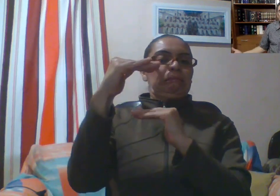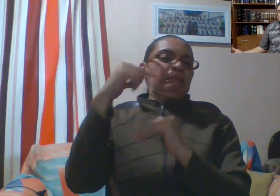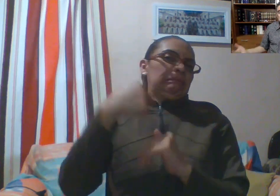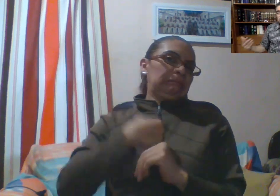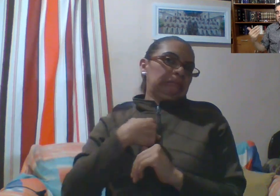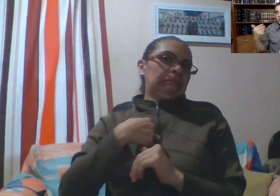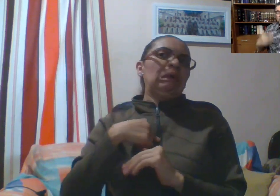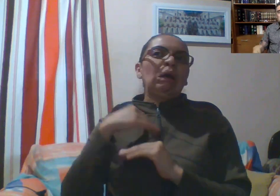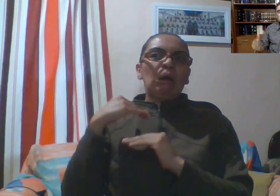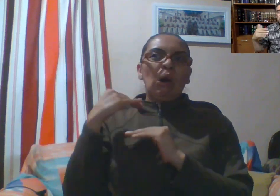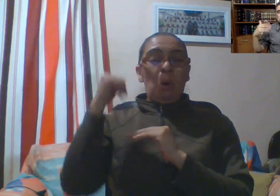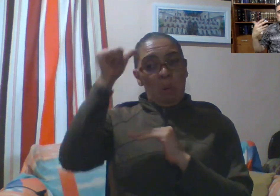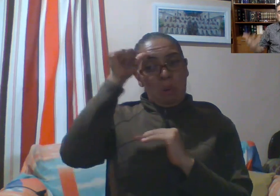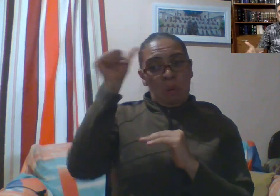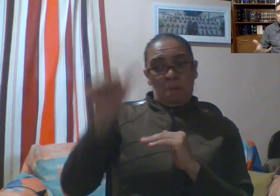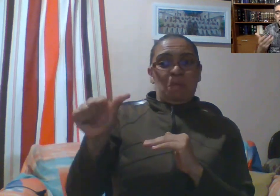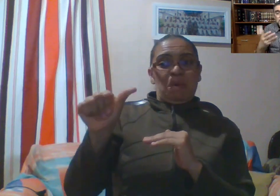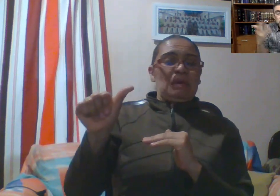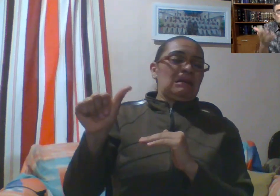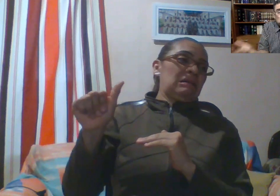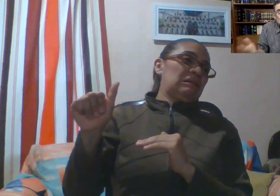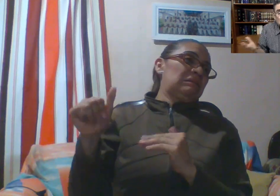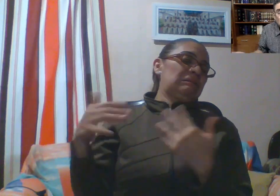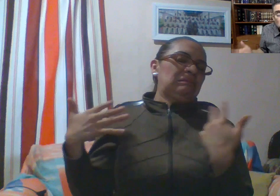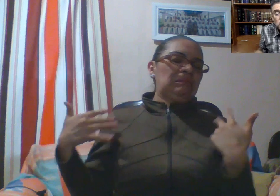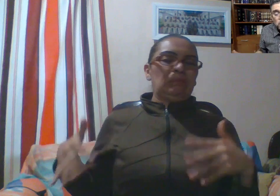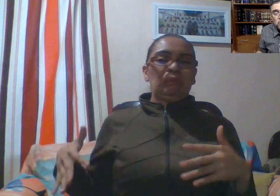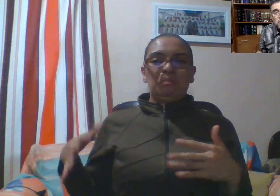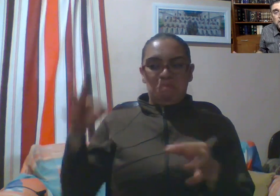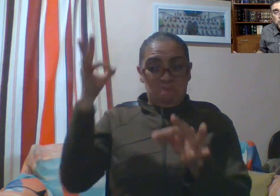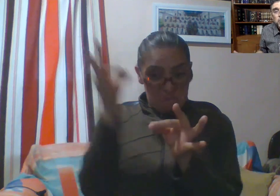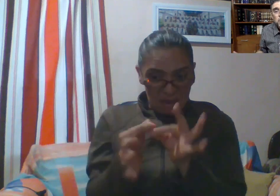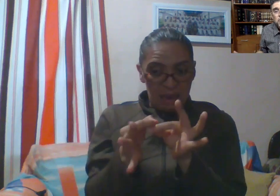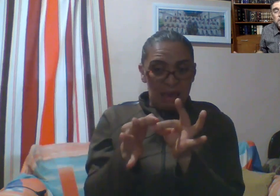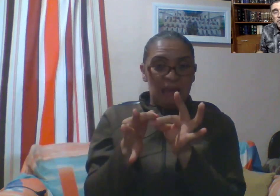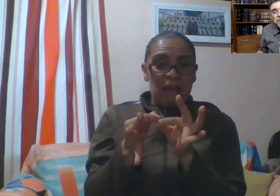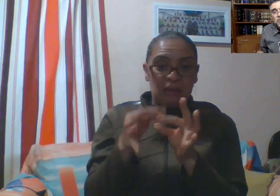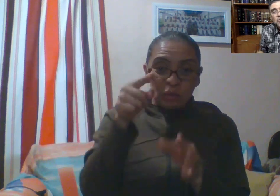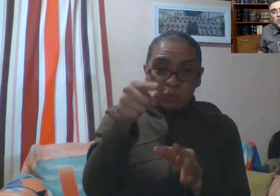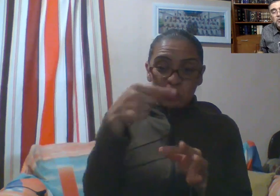cuerpo, de nuestra mente. Que perfectos no somos. Punto. Perfectos no somos.